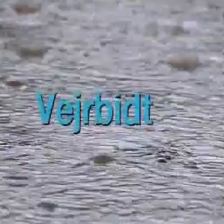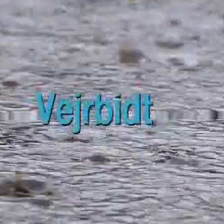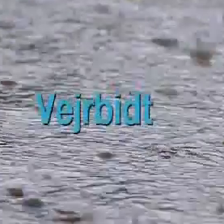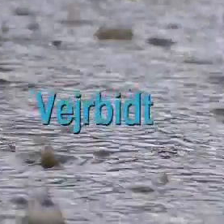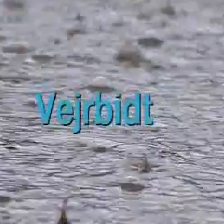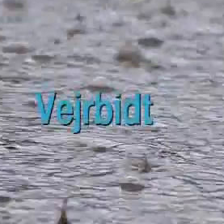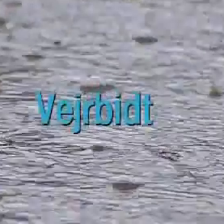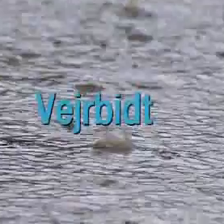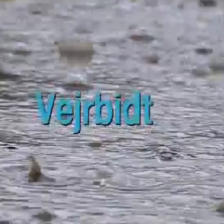Danske tekster af Nicolai Winther